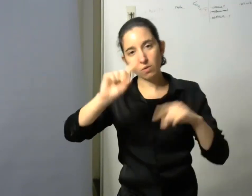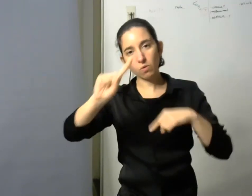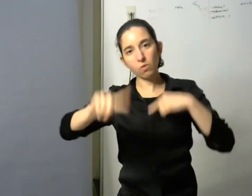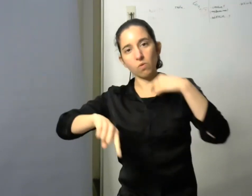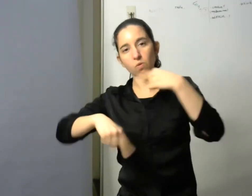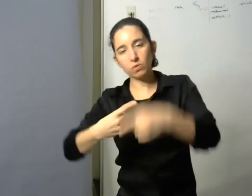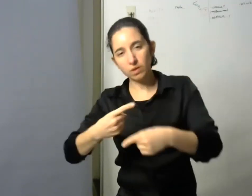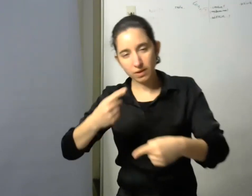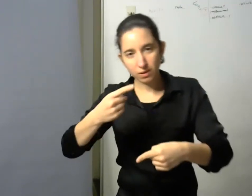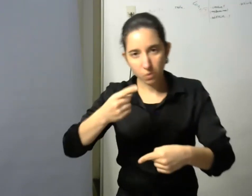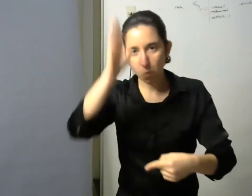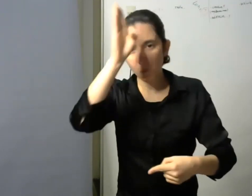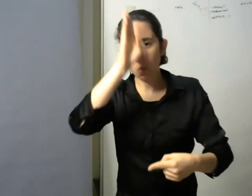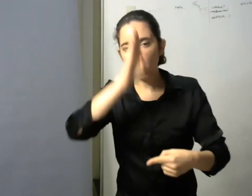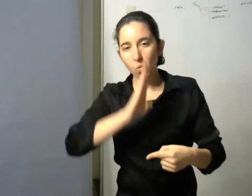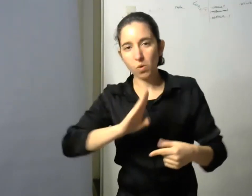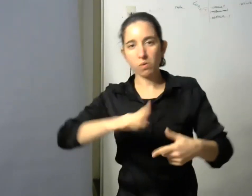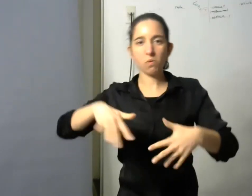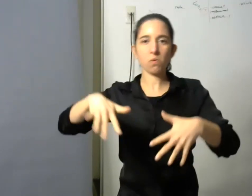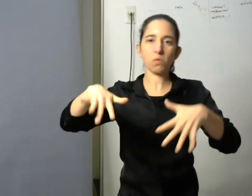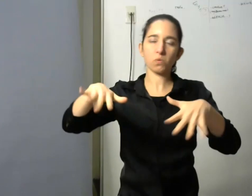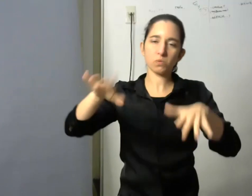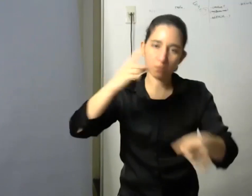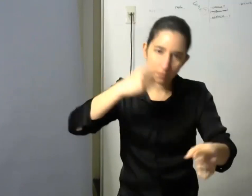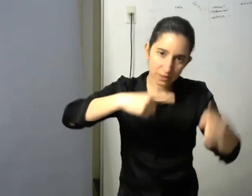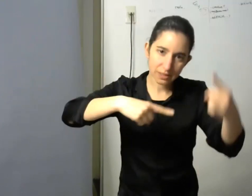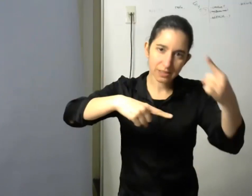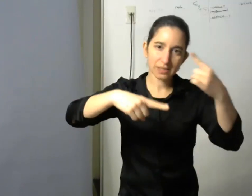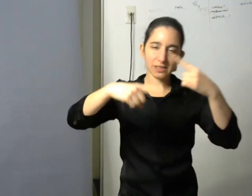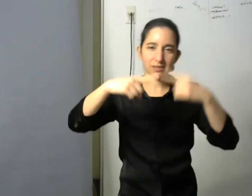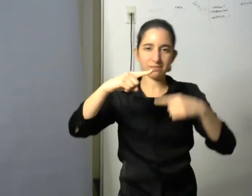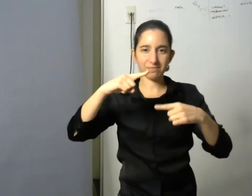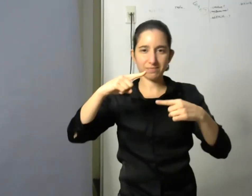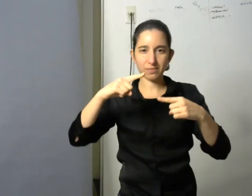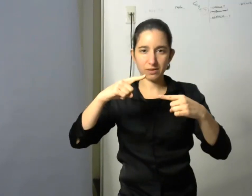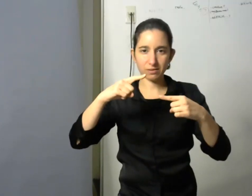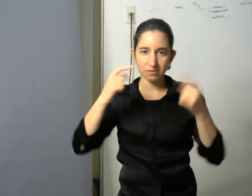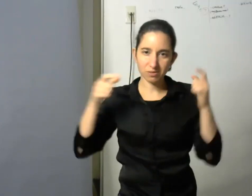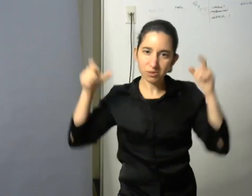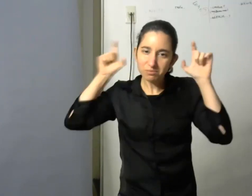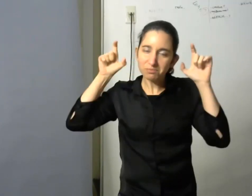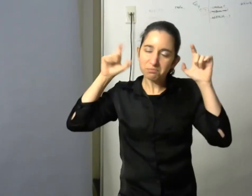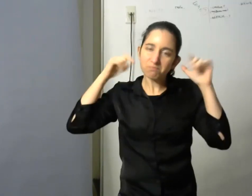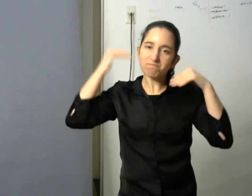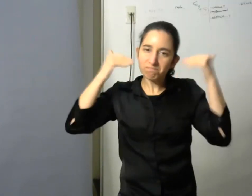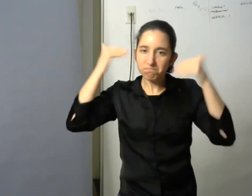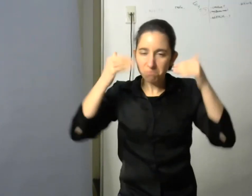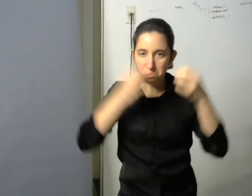pero en sentido inverso progresivamente cada vez mejor gracias al implante